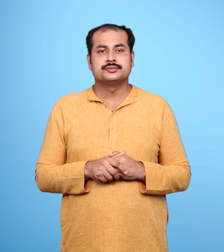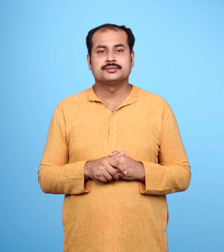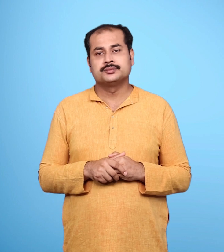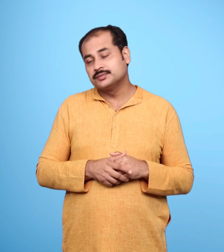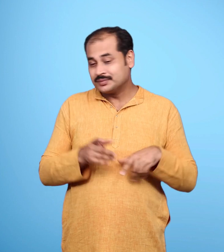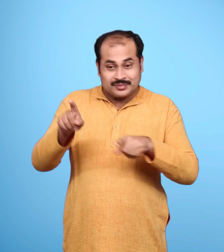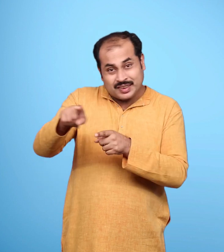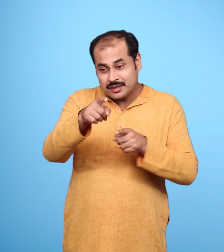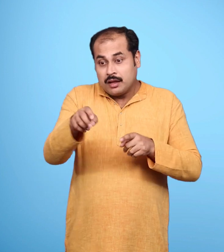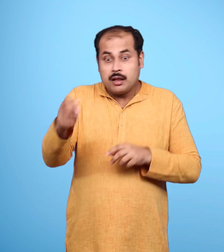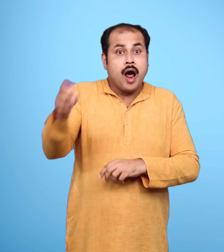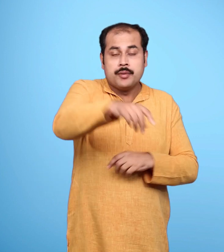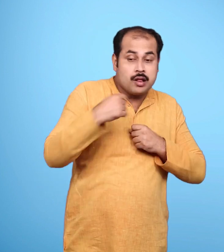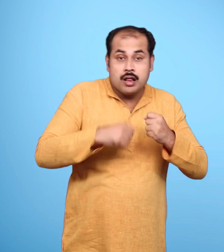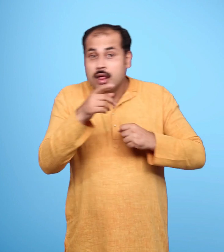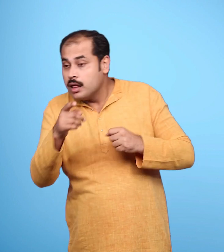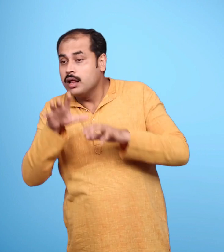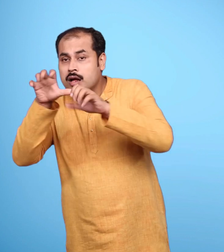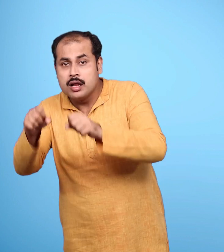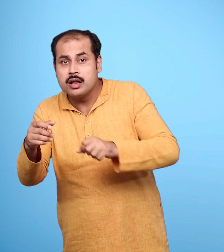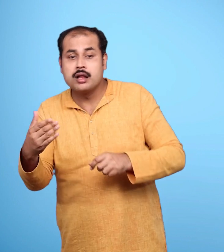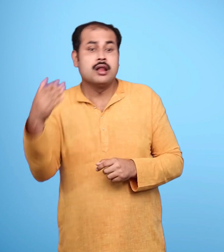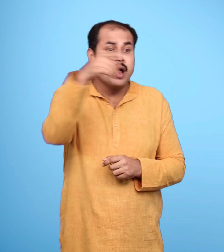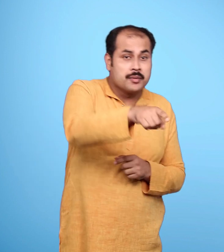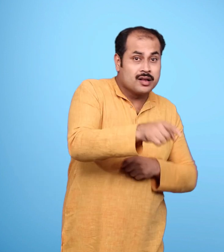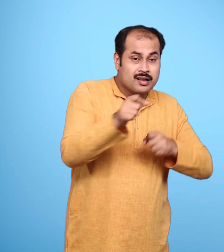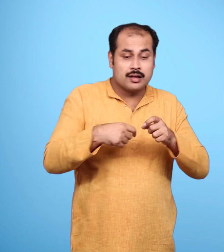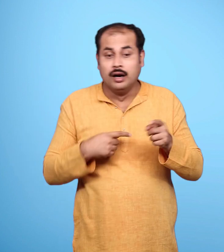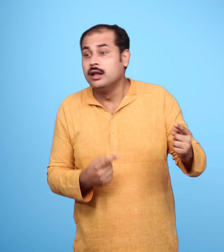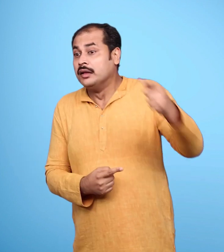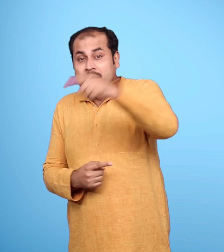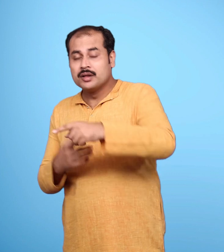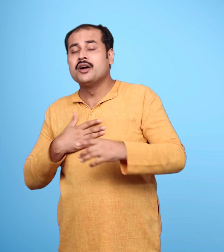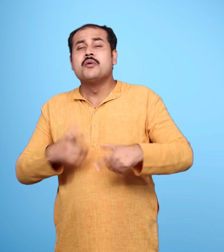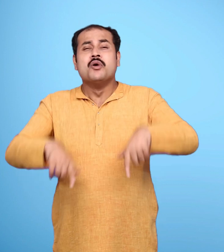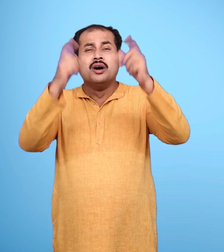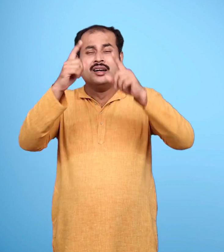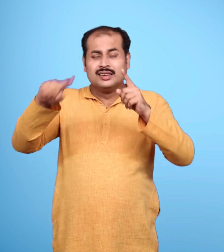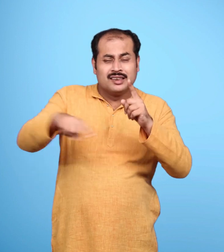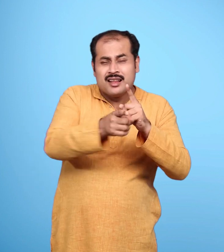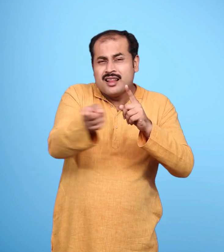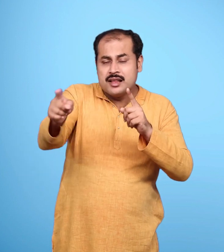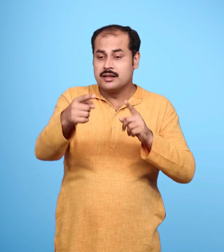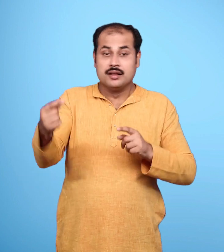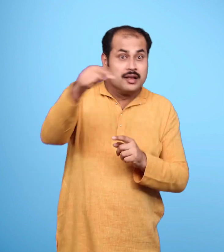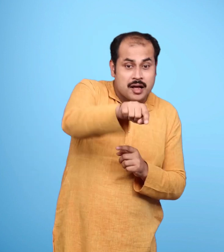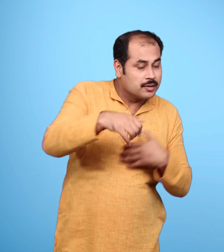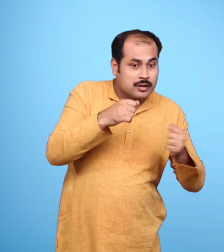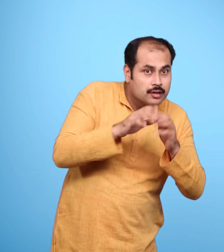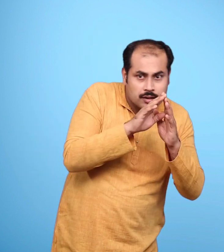राम को बहुत छकाया जाडियों में लुकता छिपता भागता वह राम को कोटी से बहुत दूर ले गया